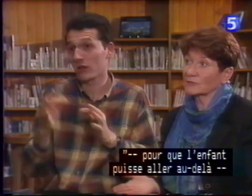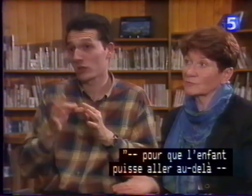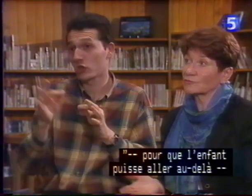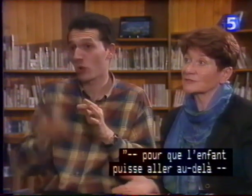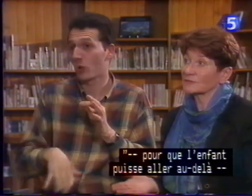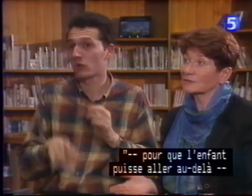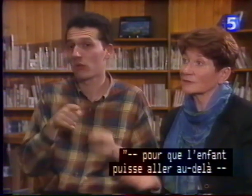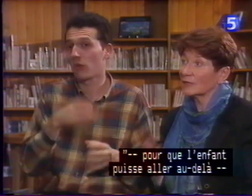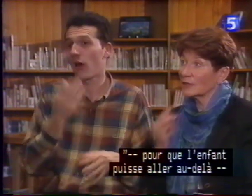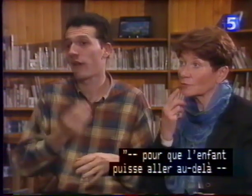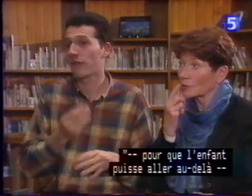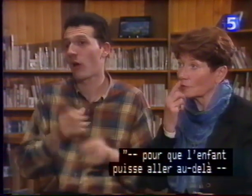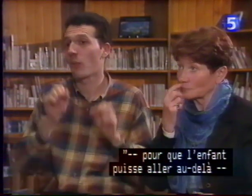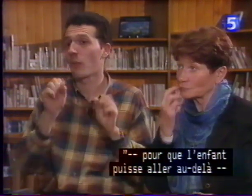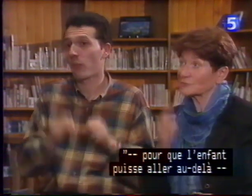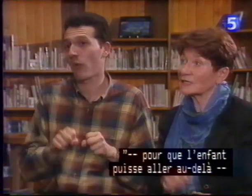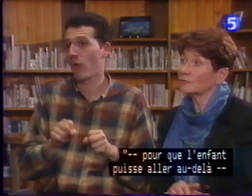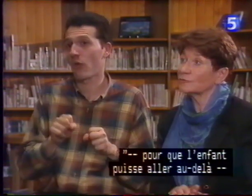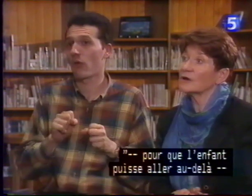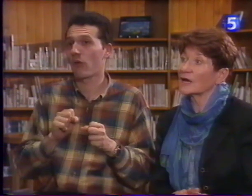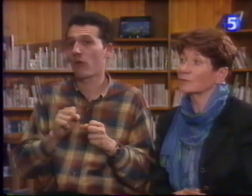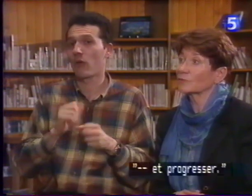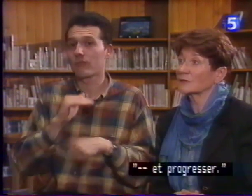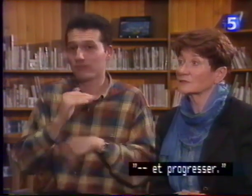l'enfant puisse aller au-delà et progresser.